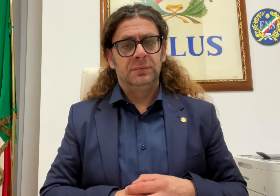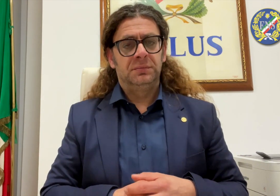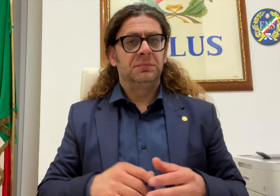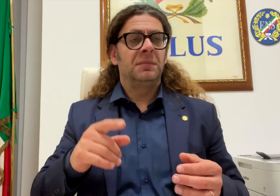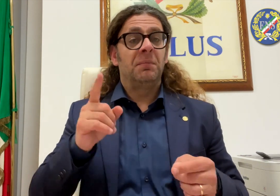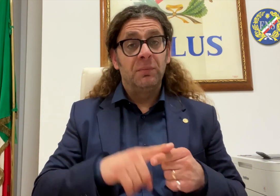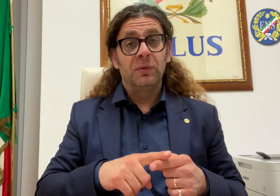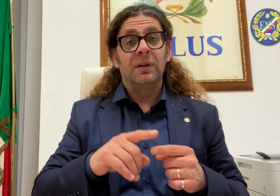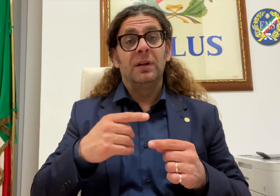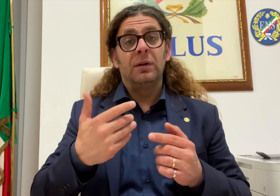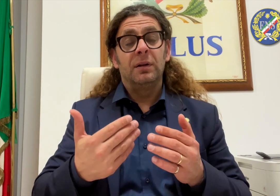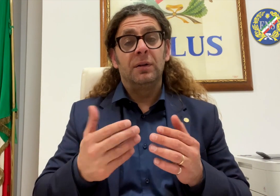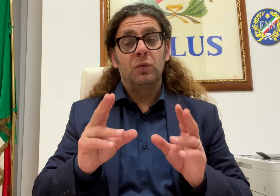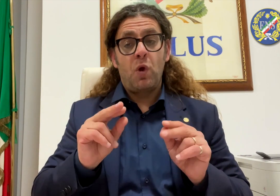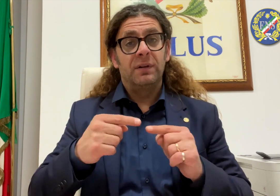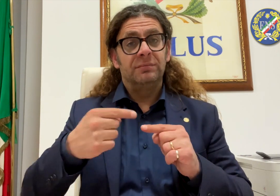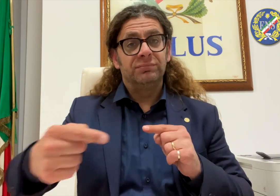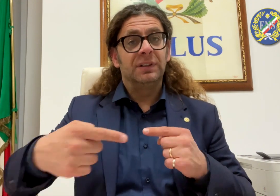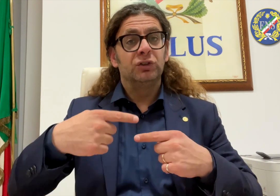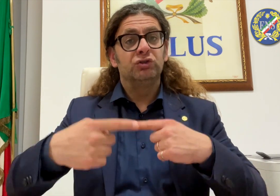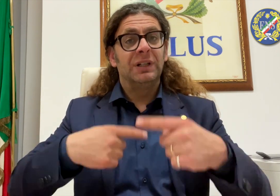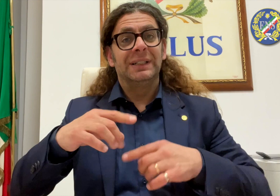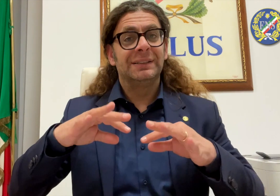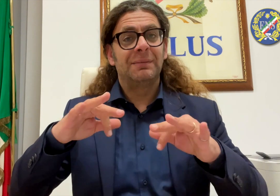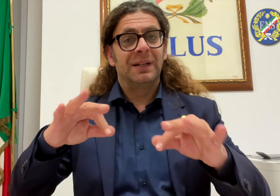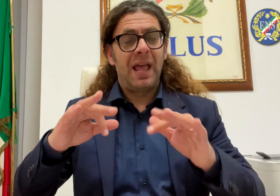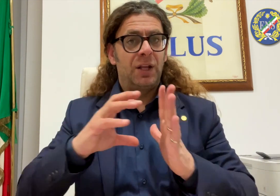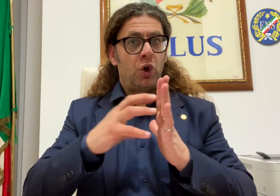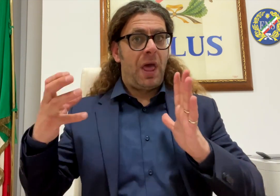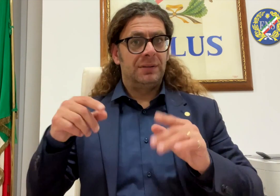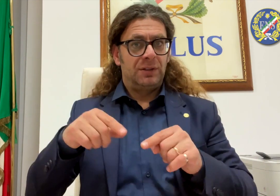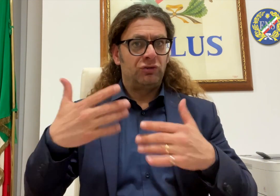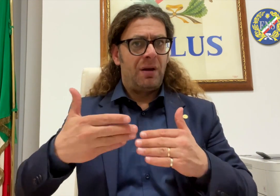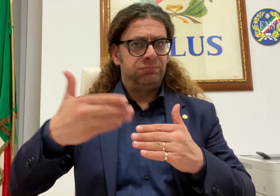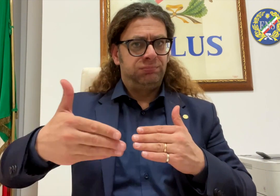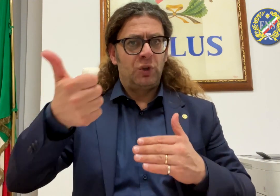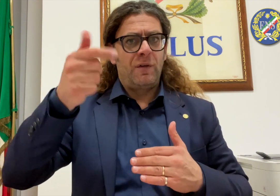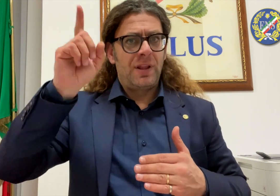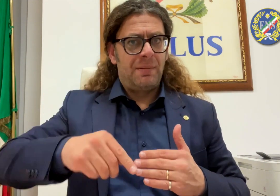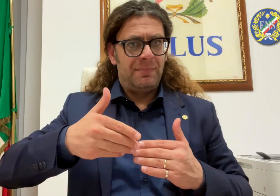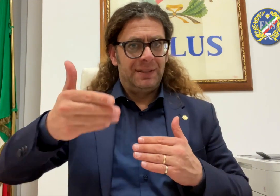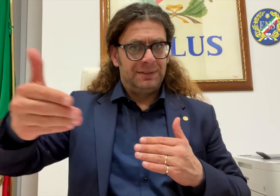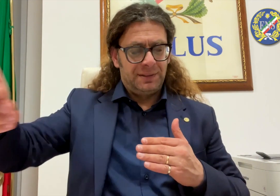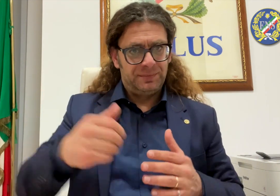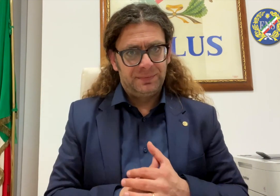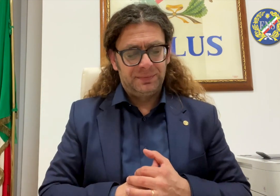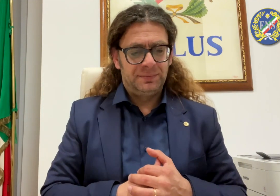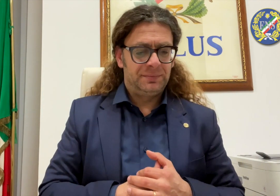coinvolti nell'organizzazione dei prossimi eventi in programma. Tra questi il quinto anniversario CONAST che si terrà a Siena, per